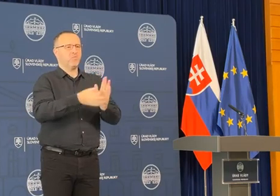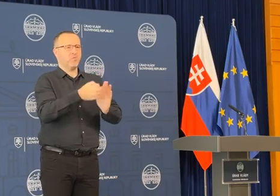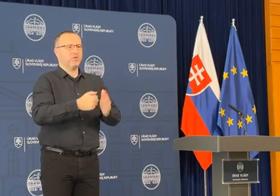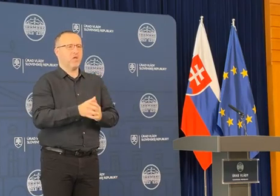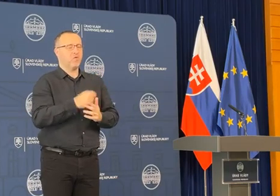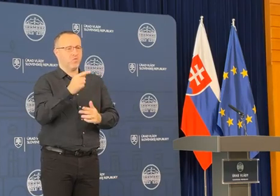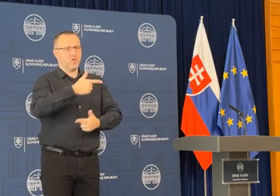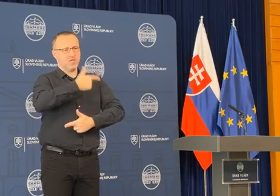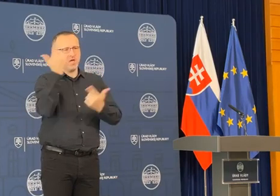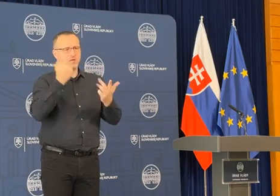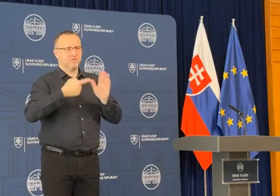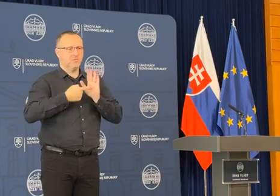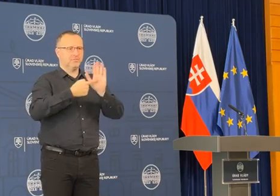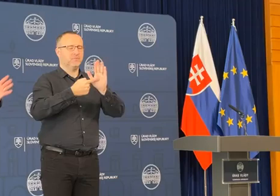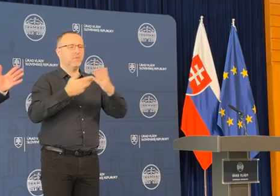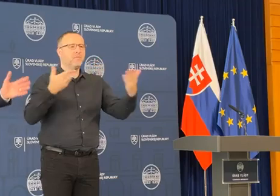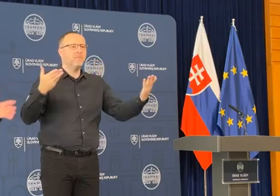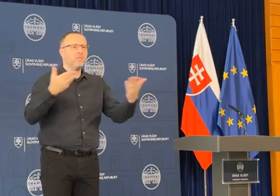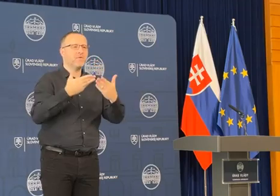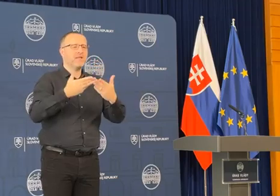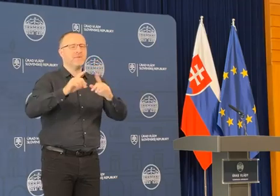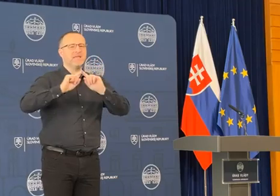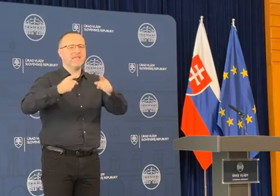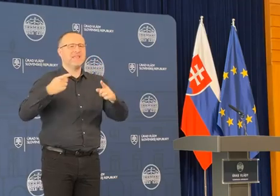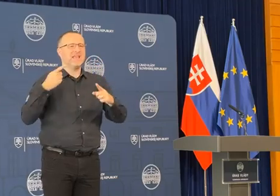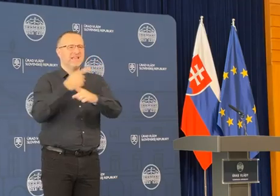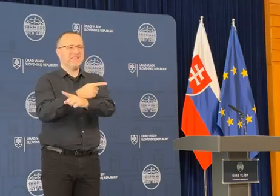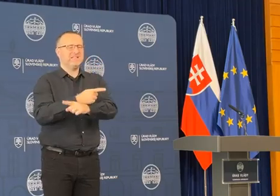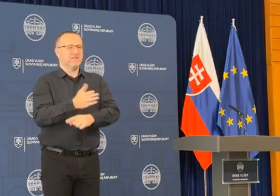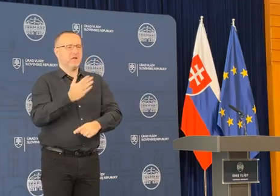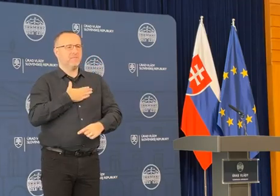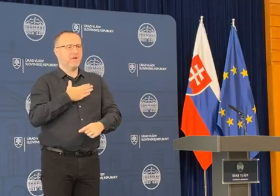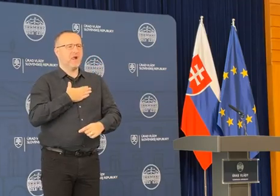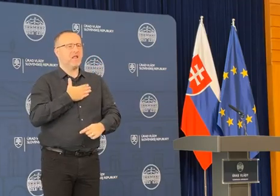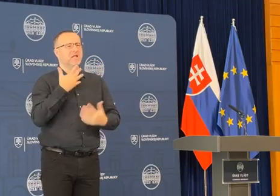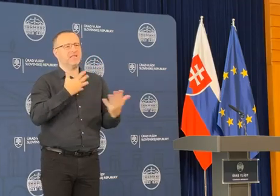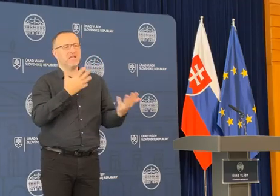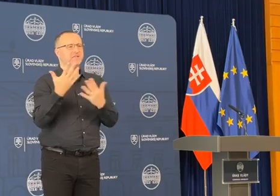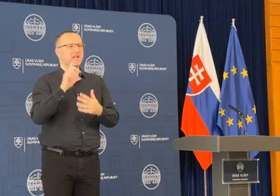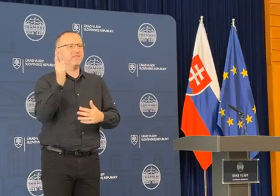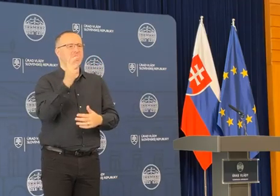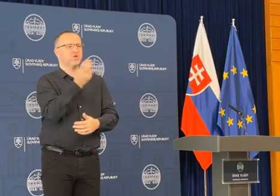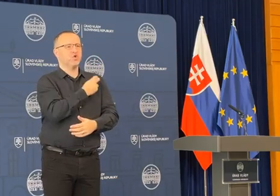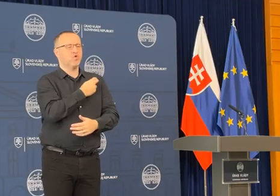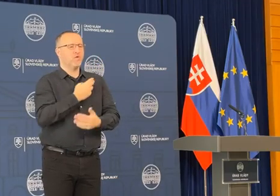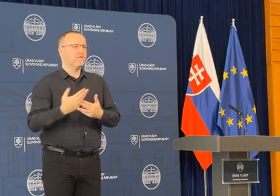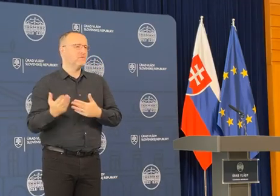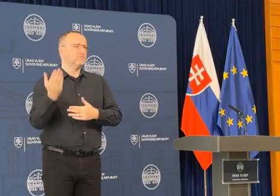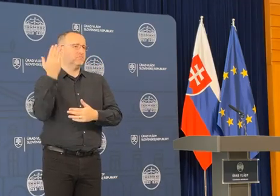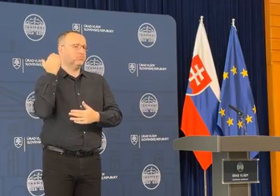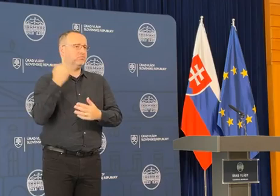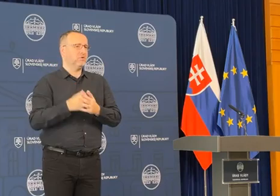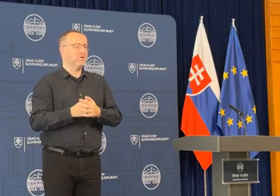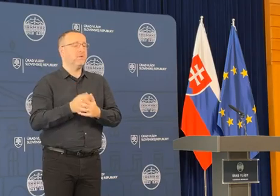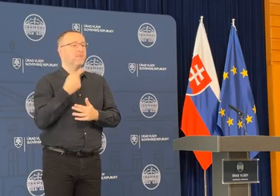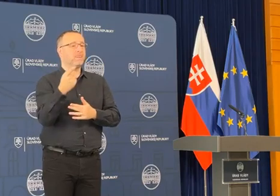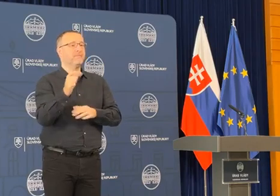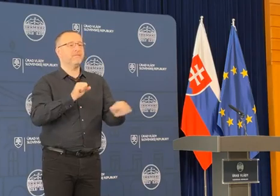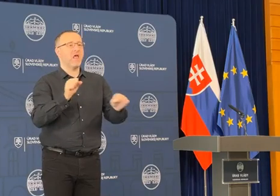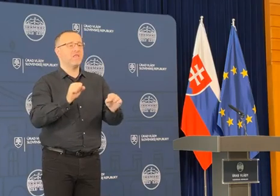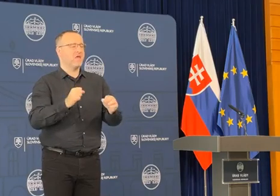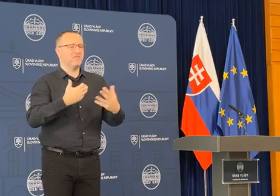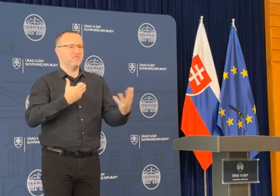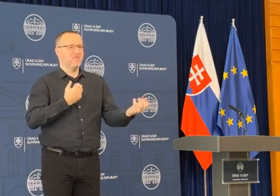jasná ukážka toho, že v porovnaní s inými krízami, ktoré sme tu mali 10-12 rokov dozadu, to vtedy vlády žiaľ